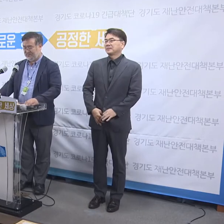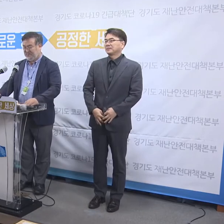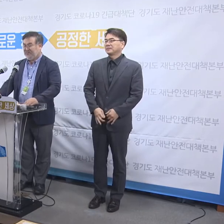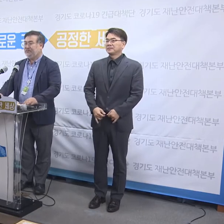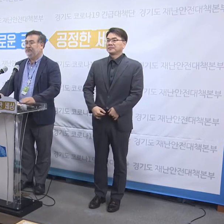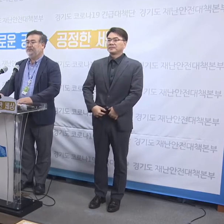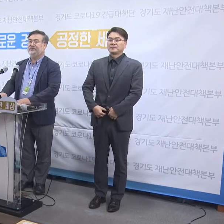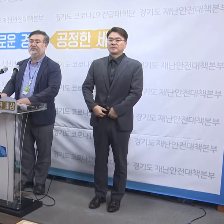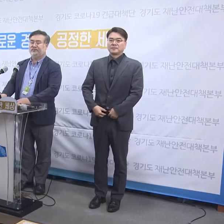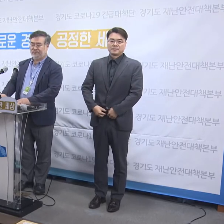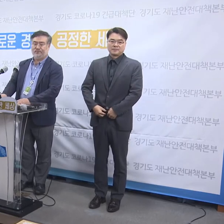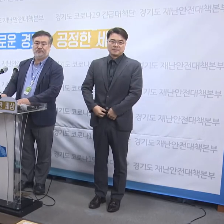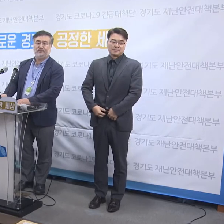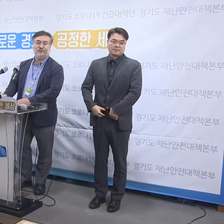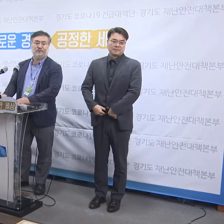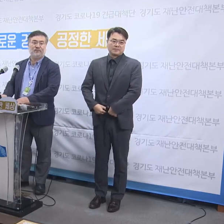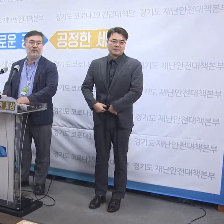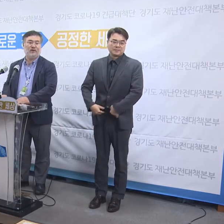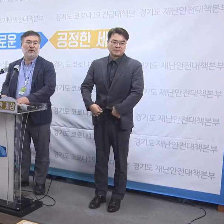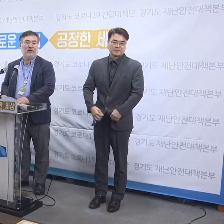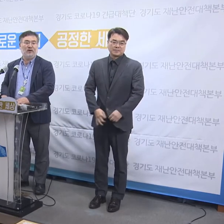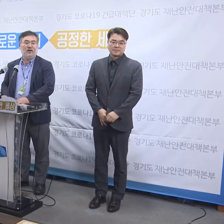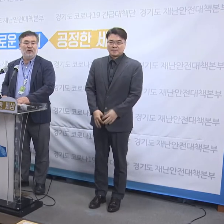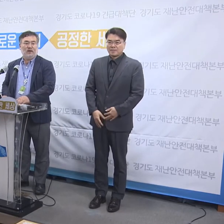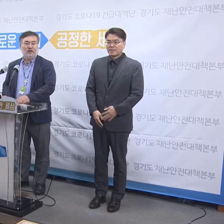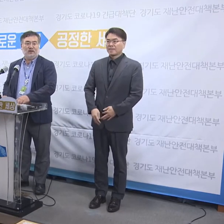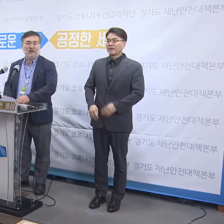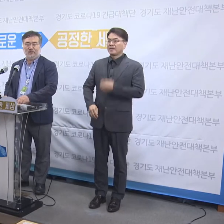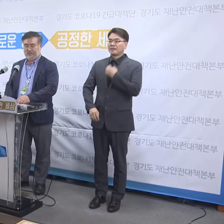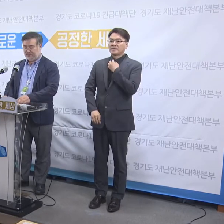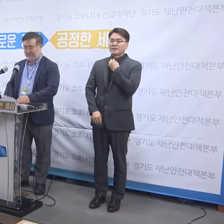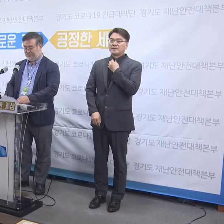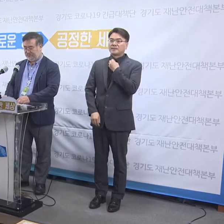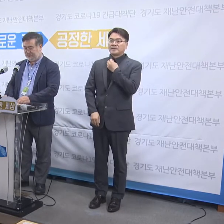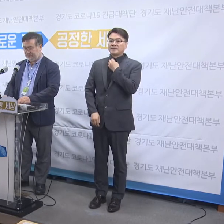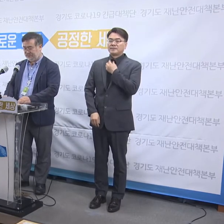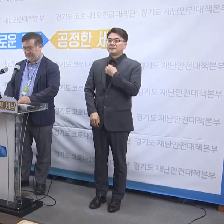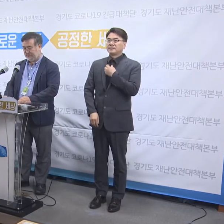잠시 후 브리핑을 시작하도록 하겠습니다. 양해 부탁드리겠습니다.